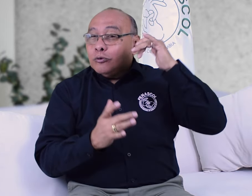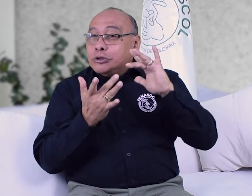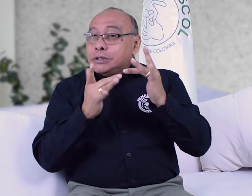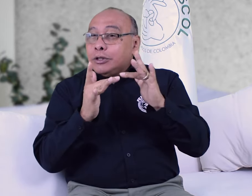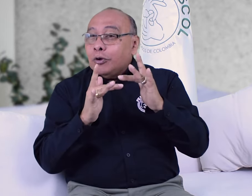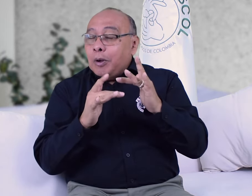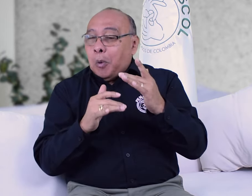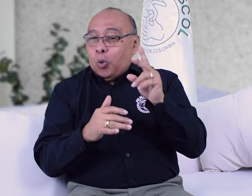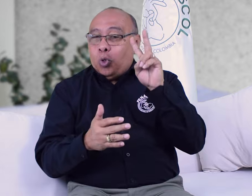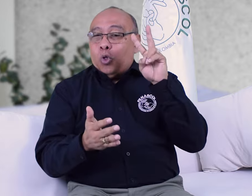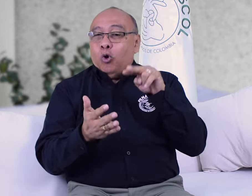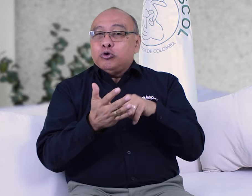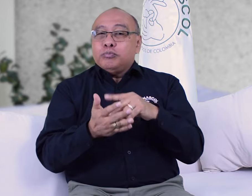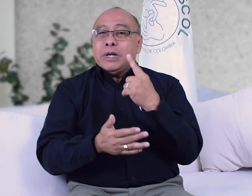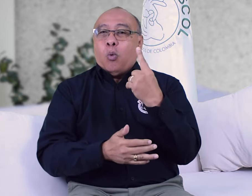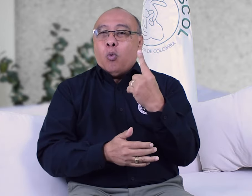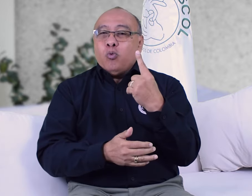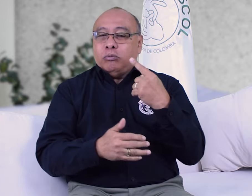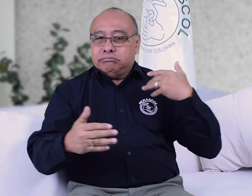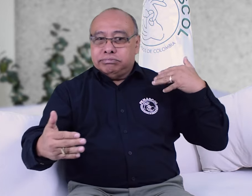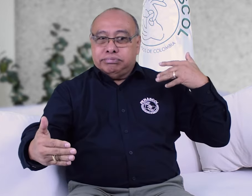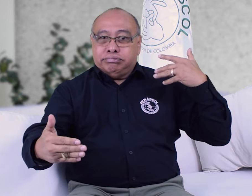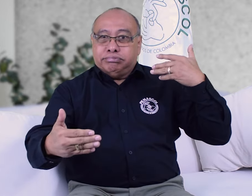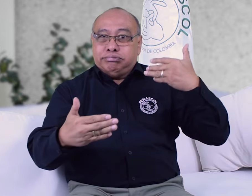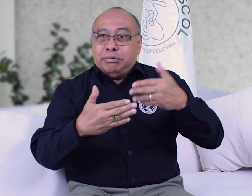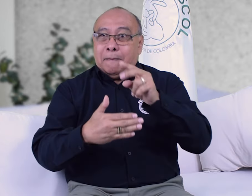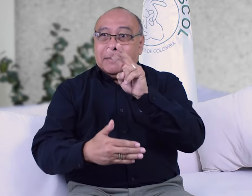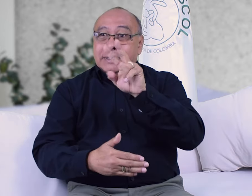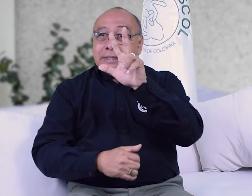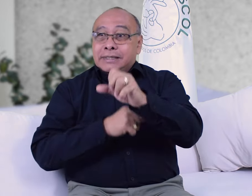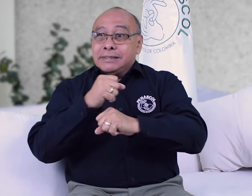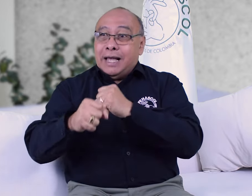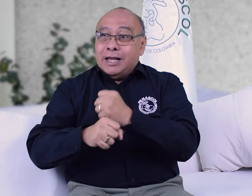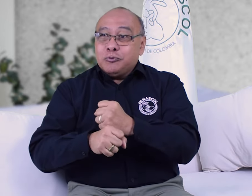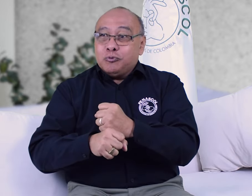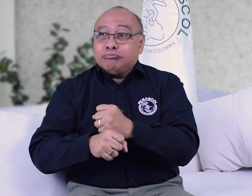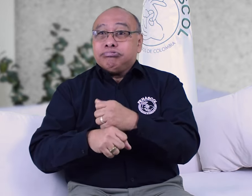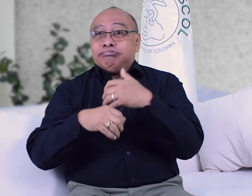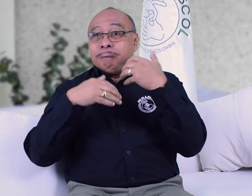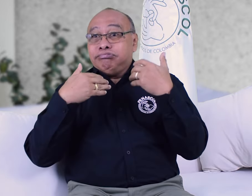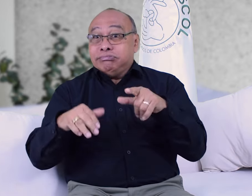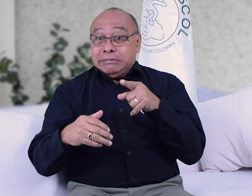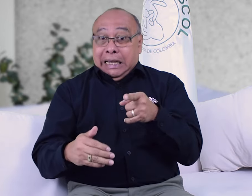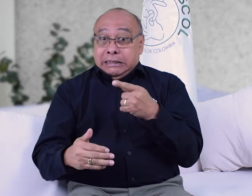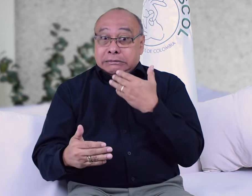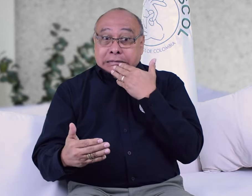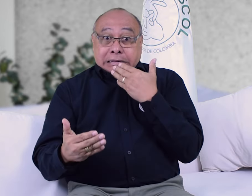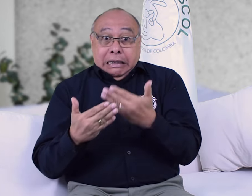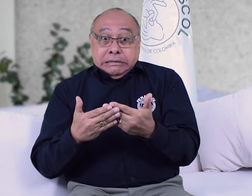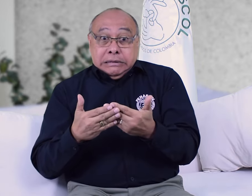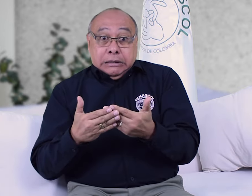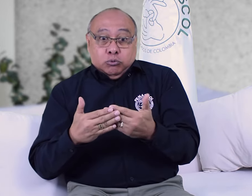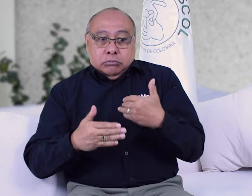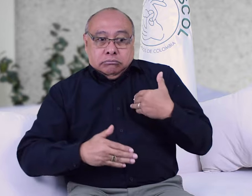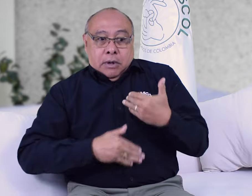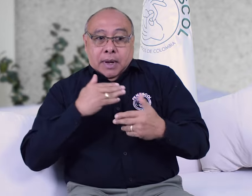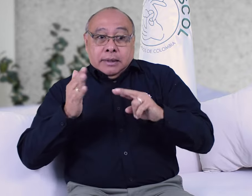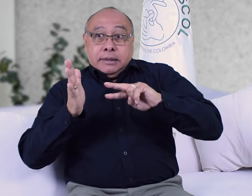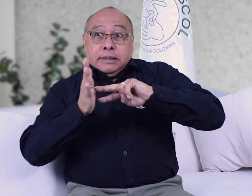en el año 2001 por la comunidad de personas sordas cumpliendo ya con 23 años, en donde gracias